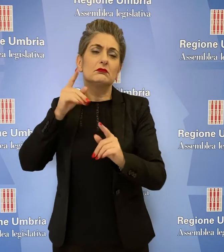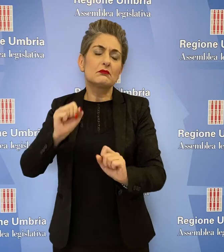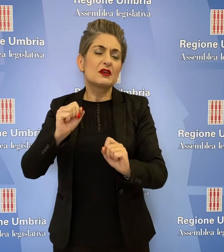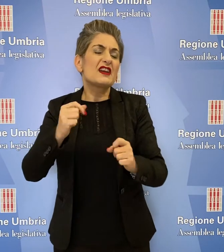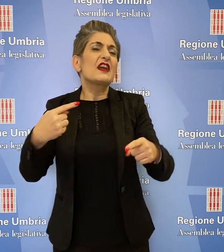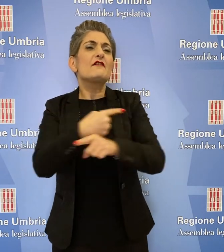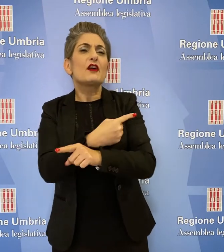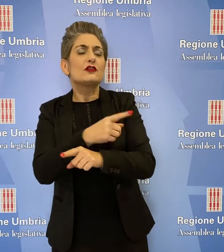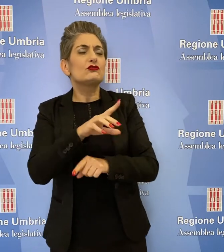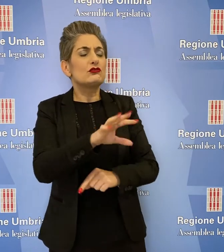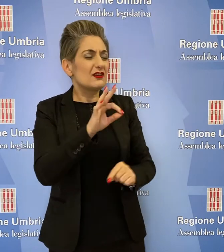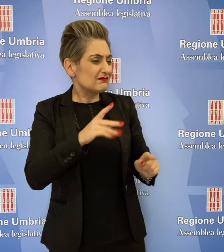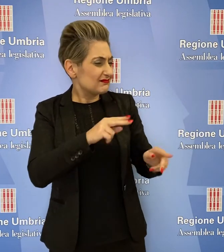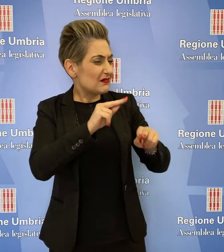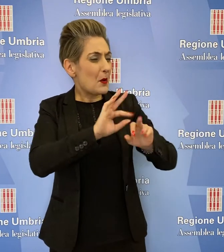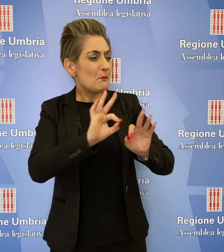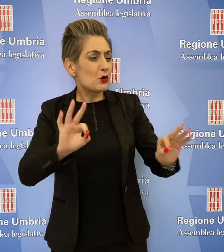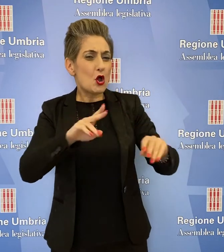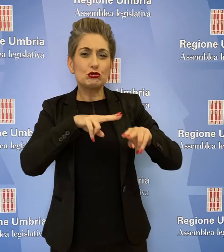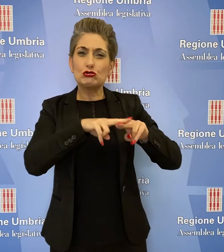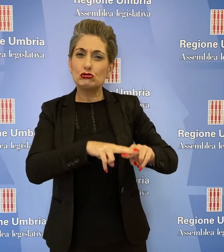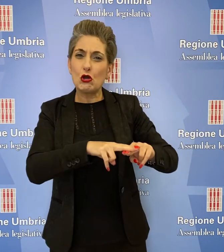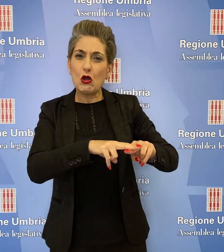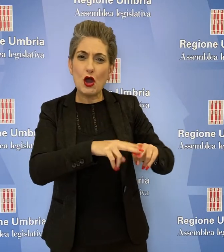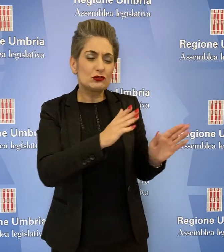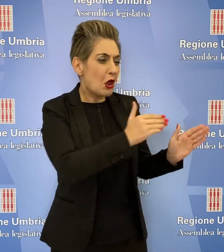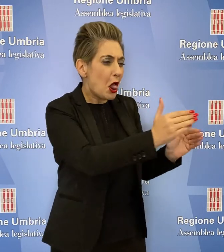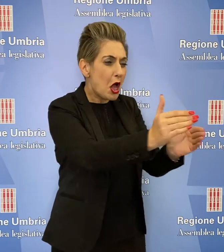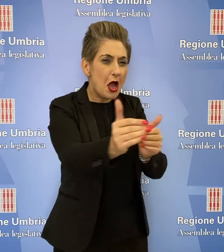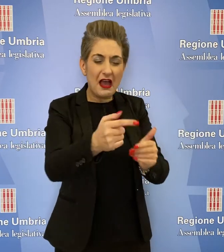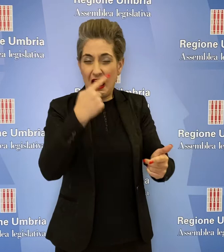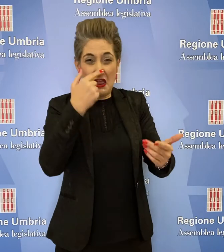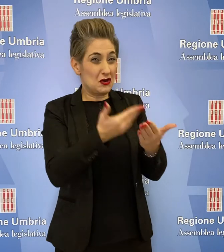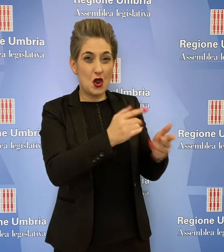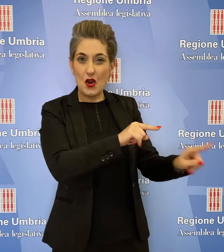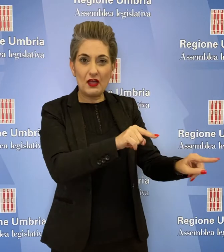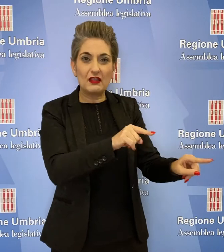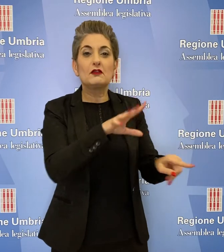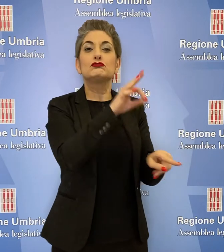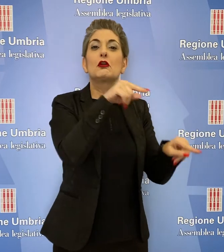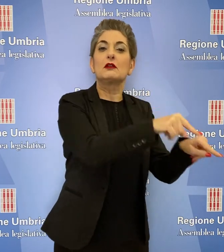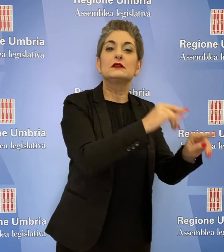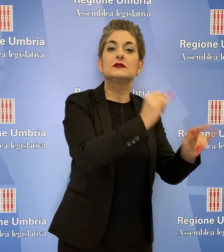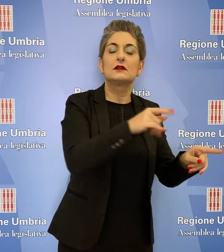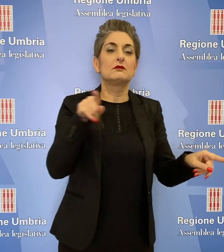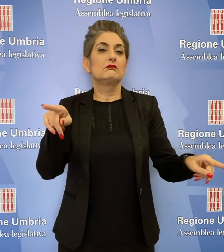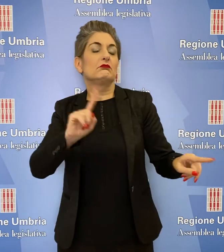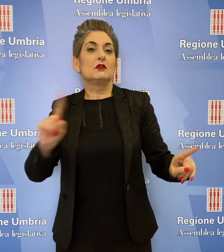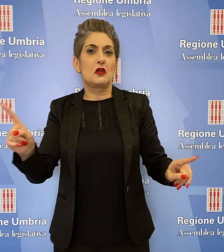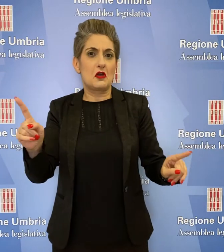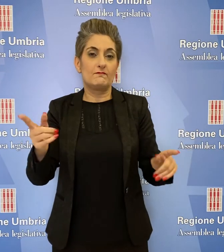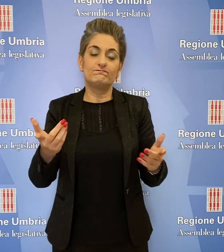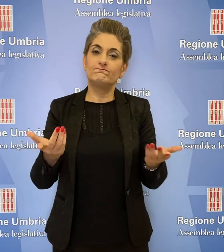evitato il ricorso ai locali inadeguati scelti presso il pronto soccorso di Terni.